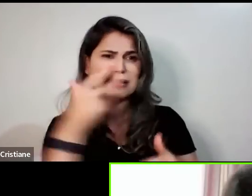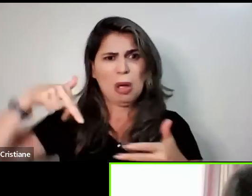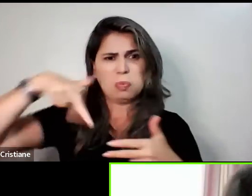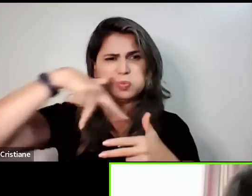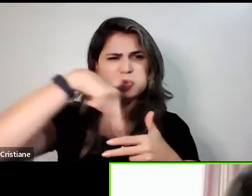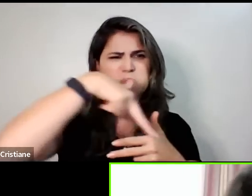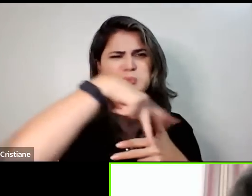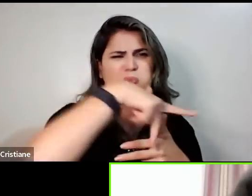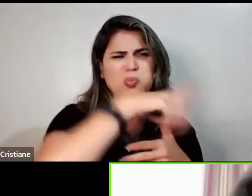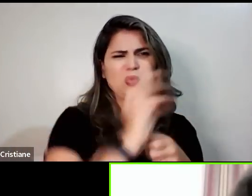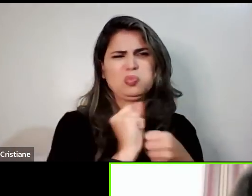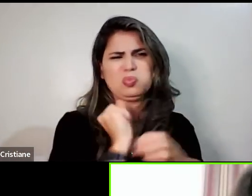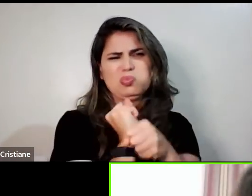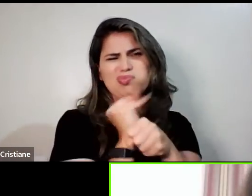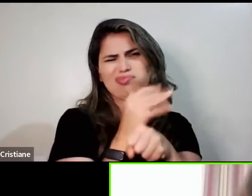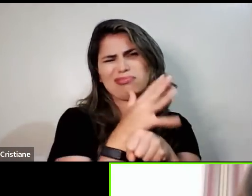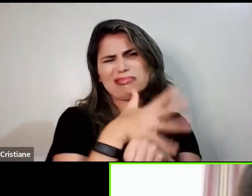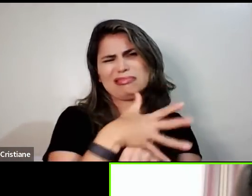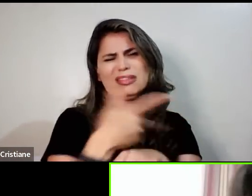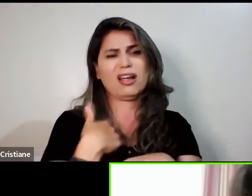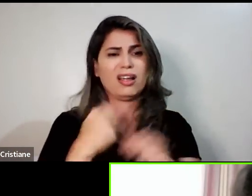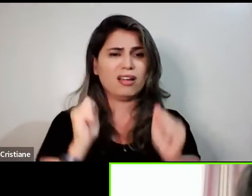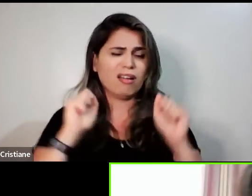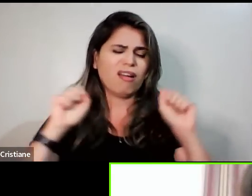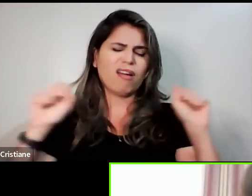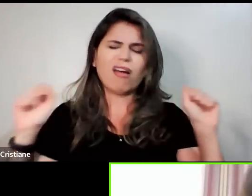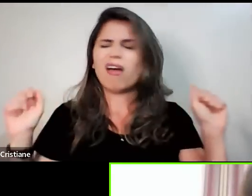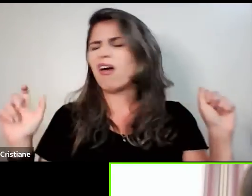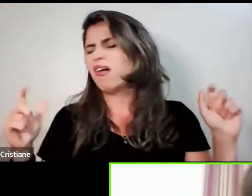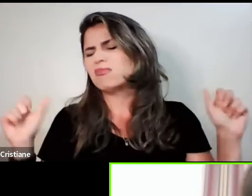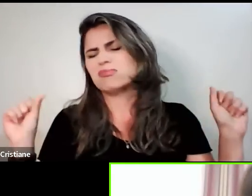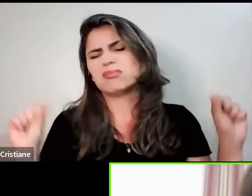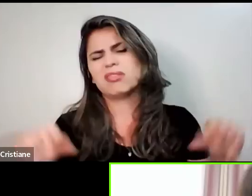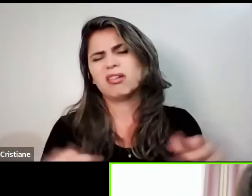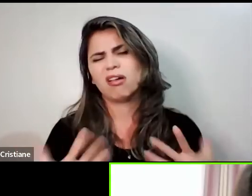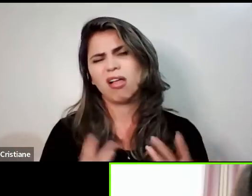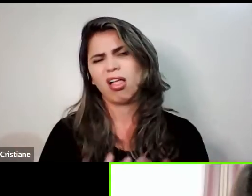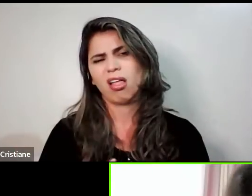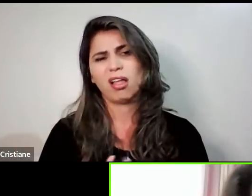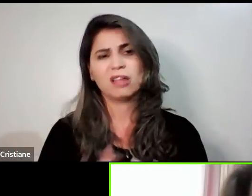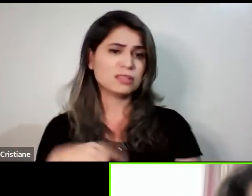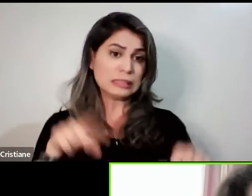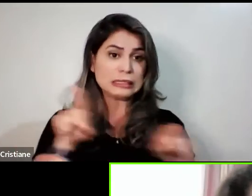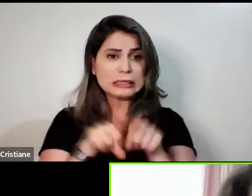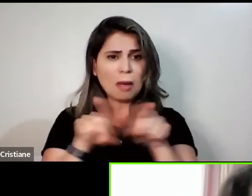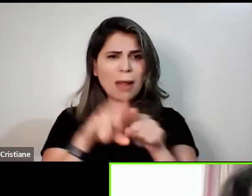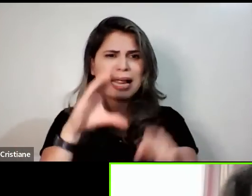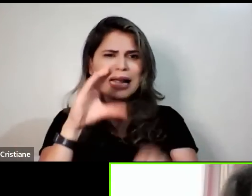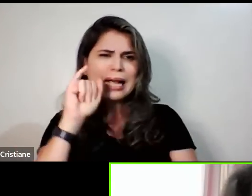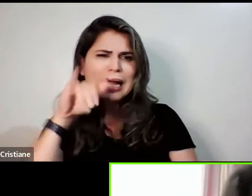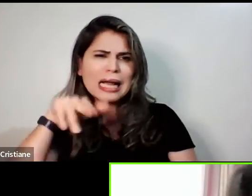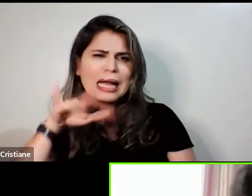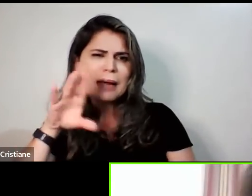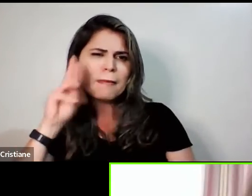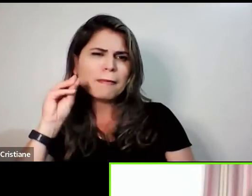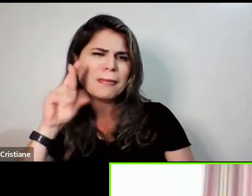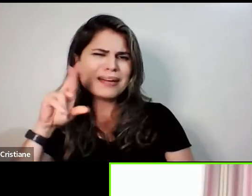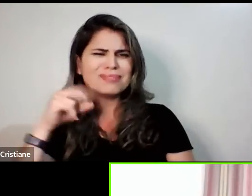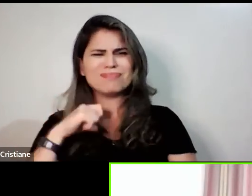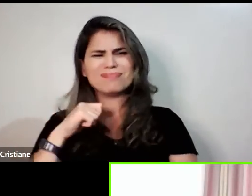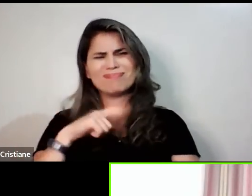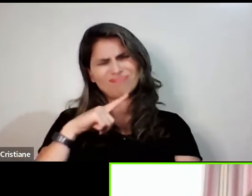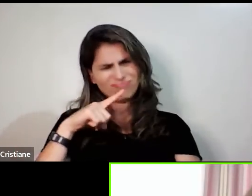acabado de me levantar da cama. Muitas cãibras, isso dava durante o dia, cãibras nos braços, às vezes